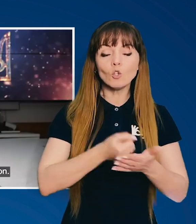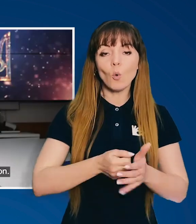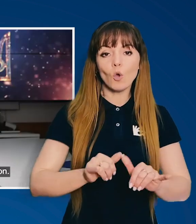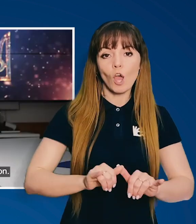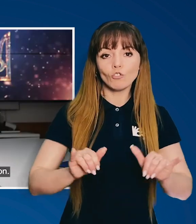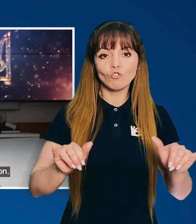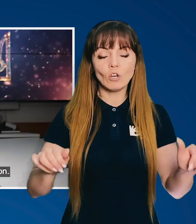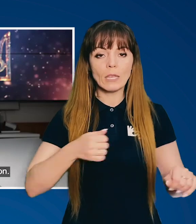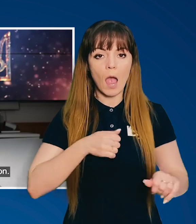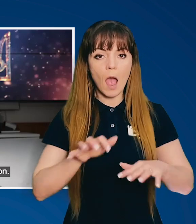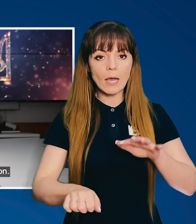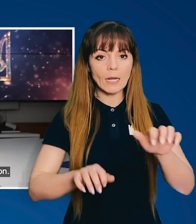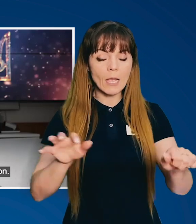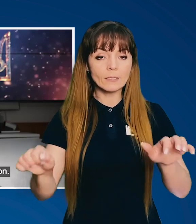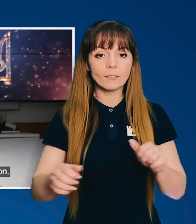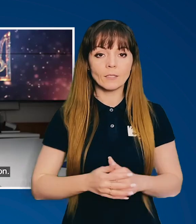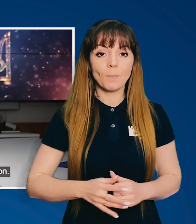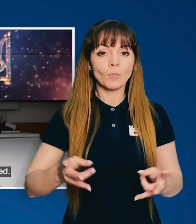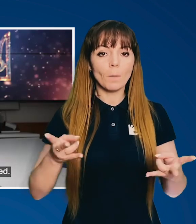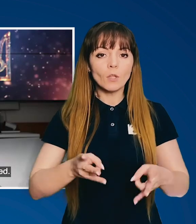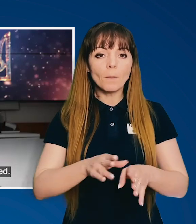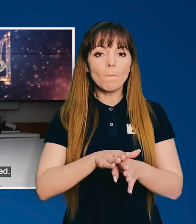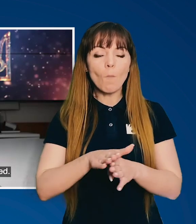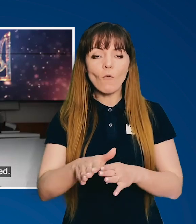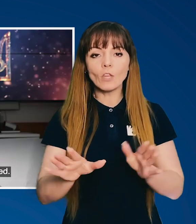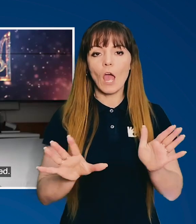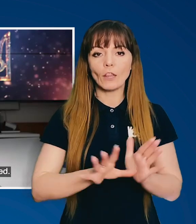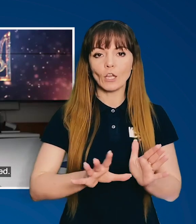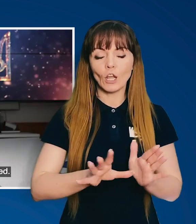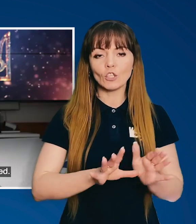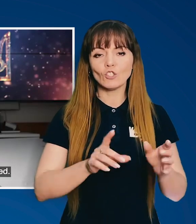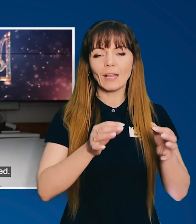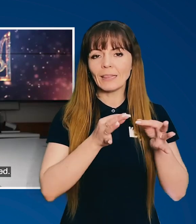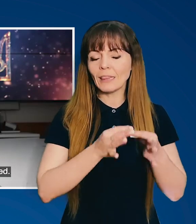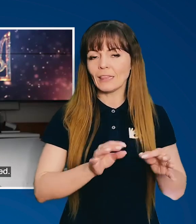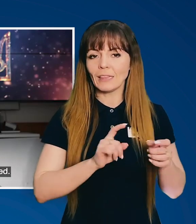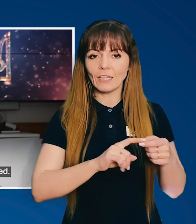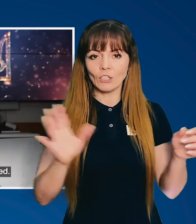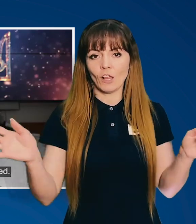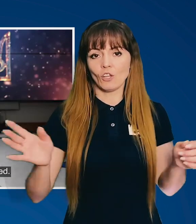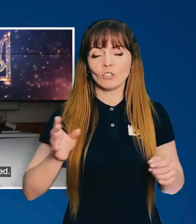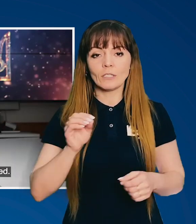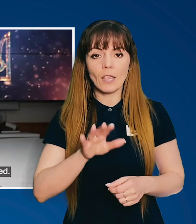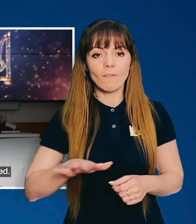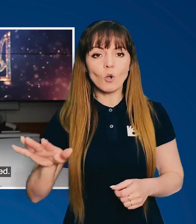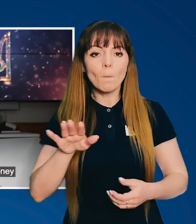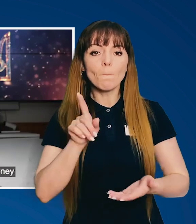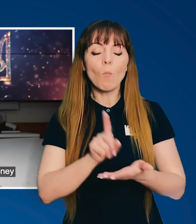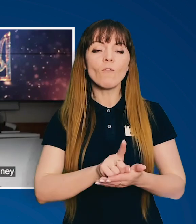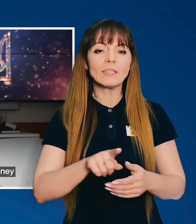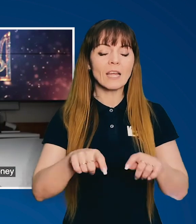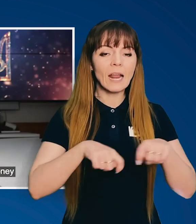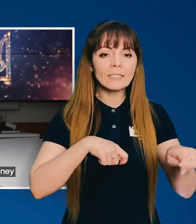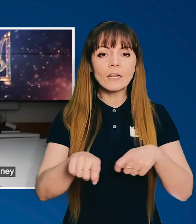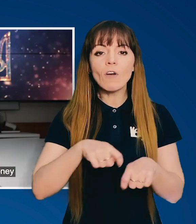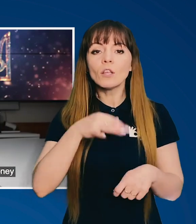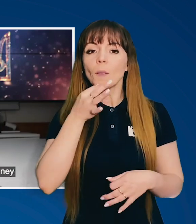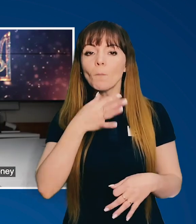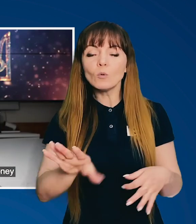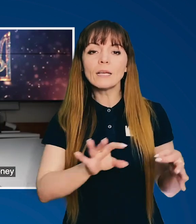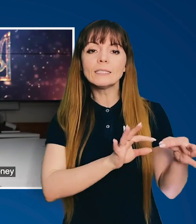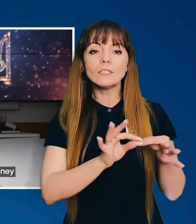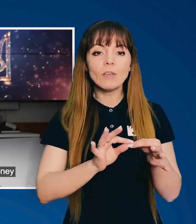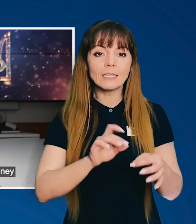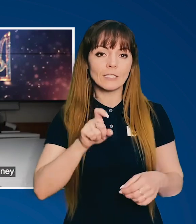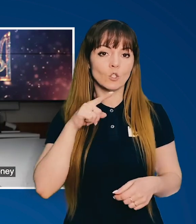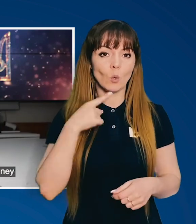здатність до розширення агресії. Потрібна повна енергетична незалежність Європи. Потрібно розірвати